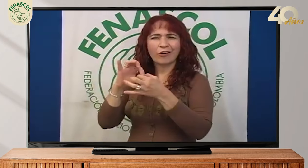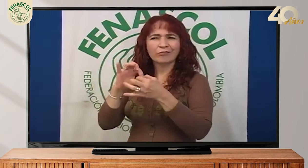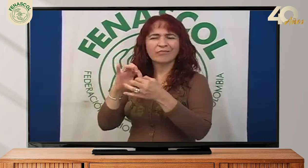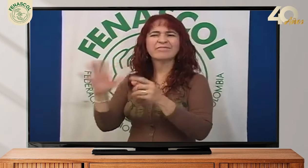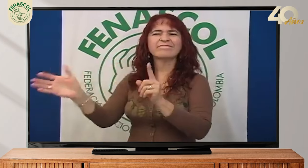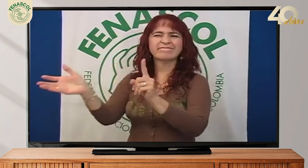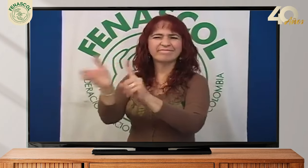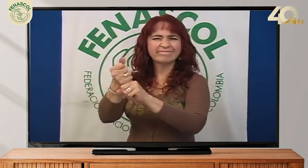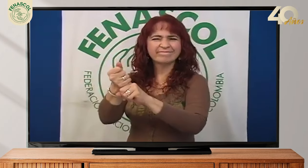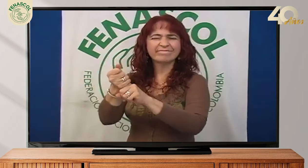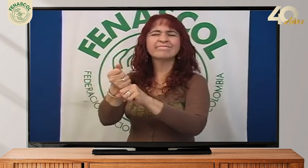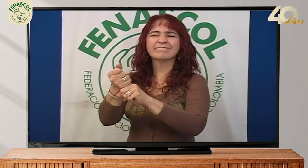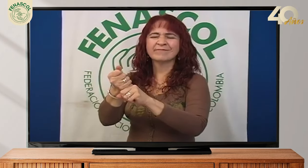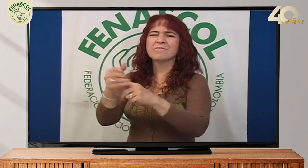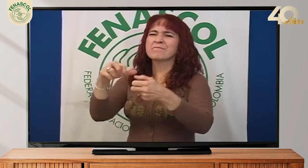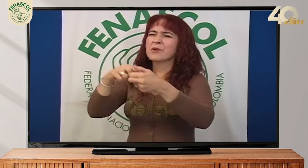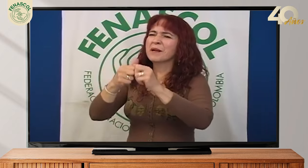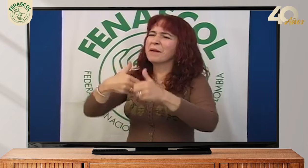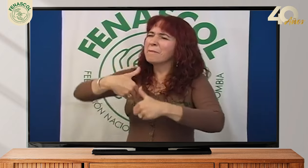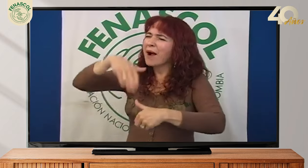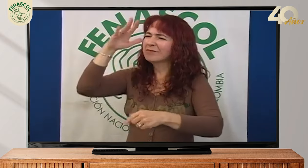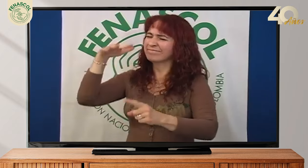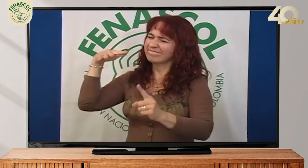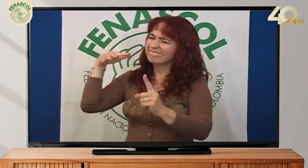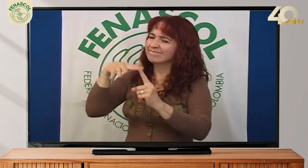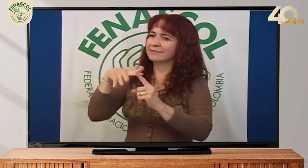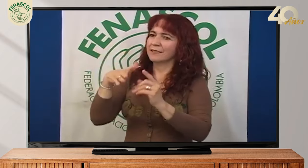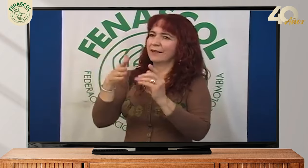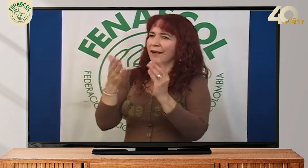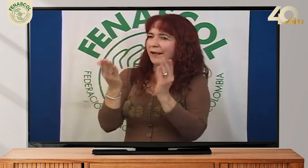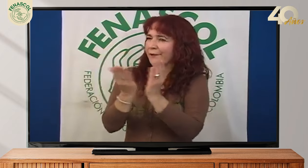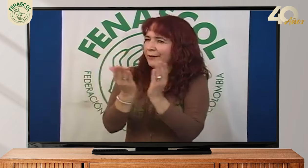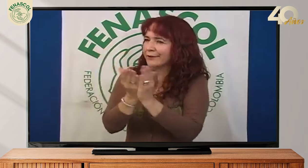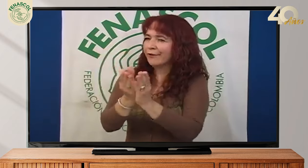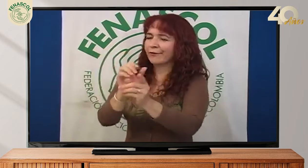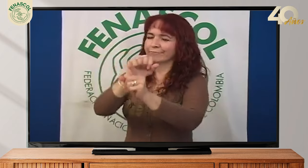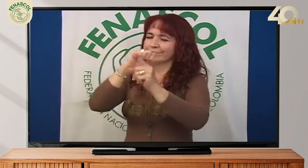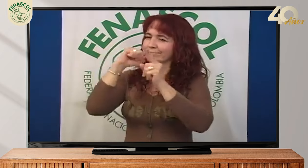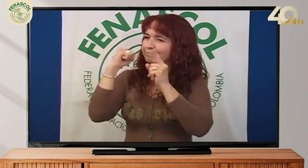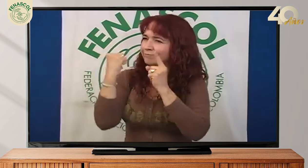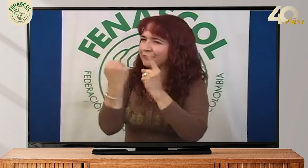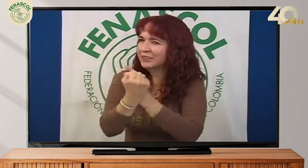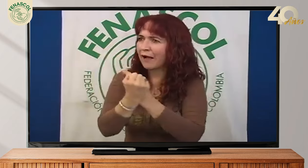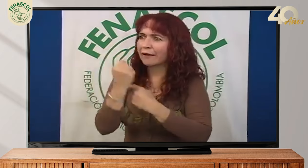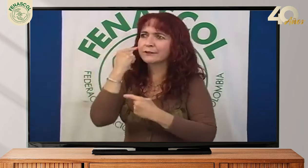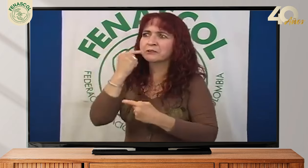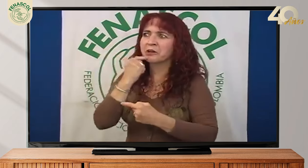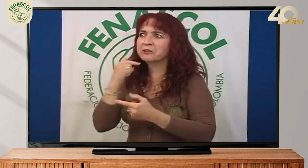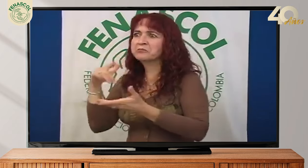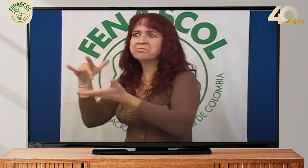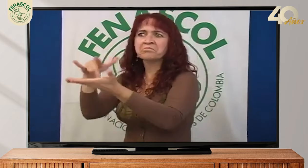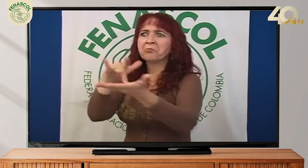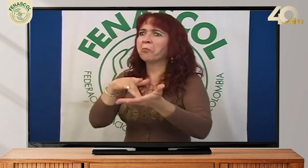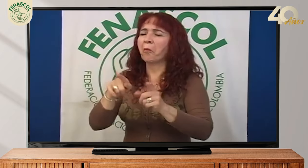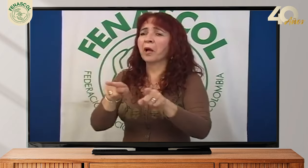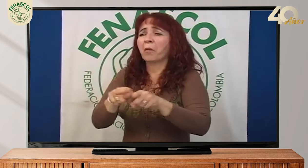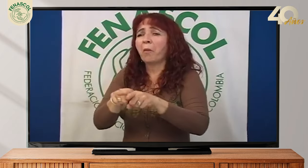FENASCOL consiguió enfrentar una problemática de gran afectación En los colegios a nivel social, los sordos no tenían ninguna participación